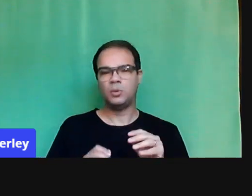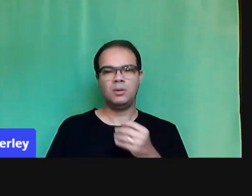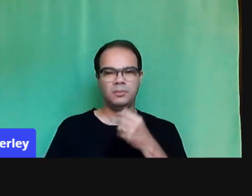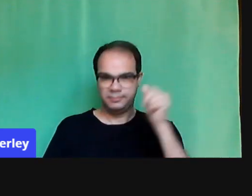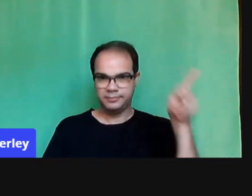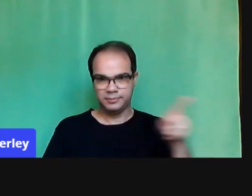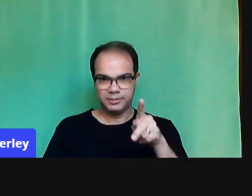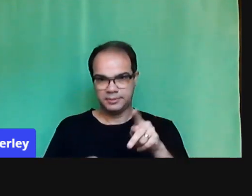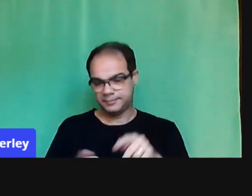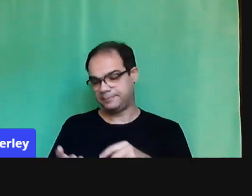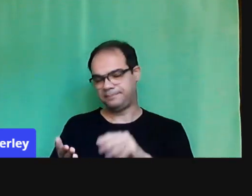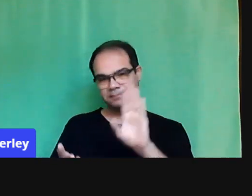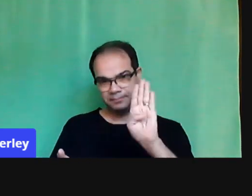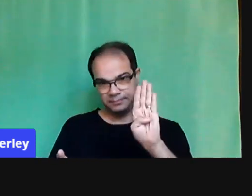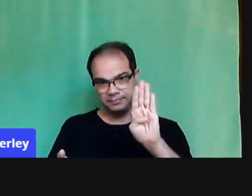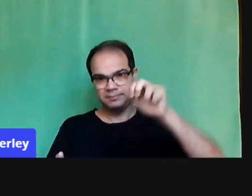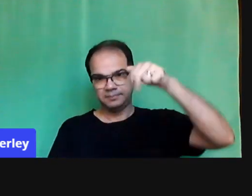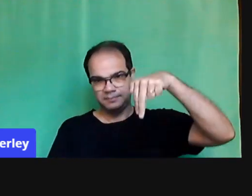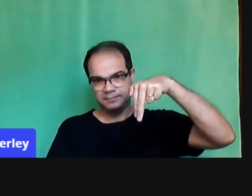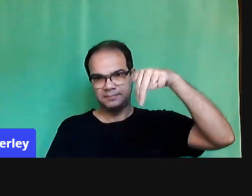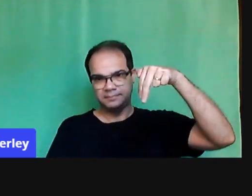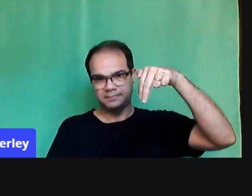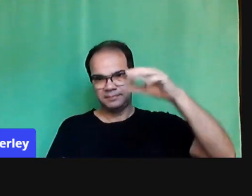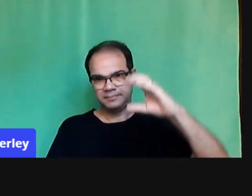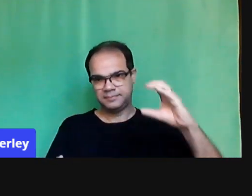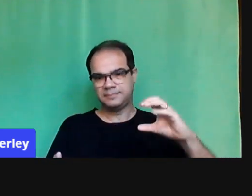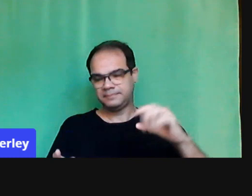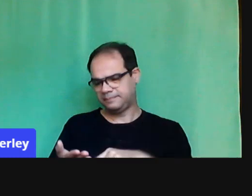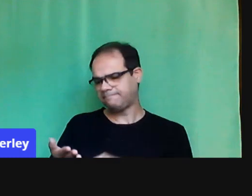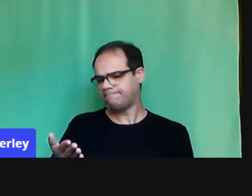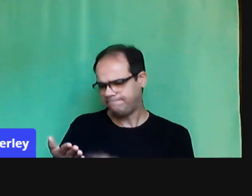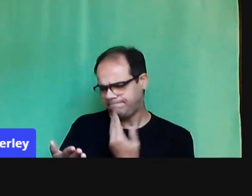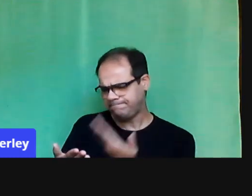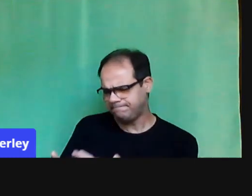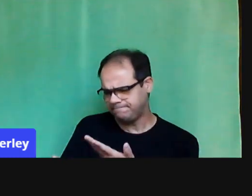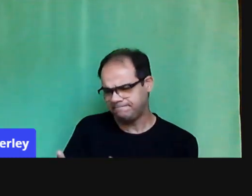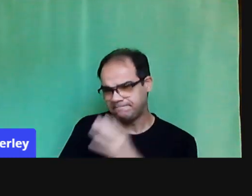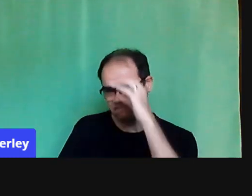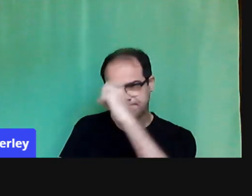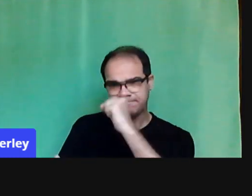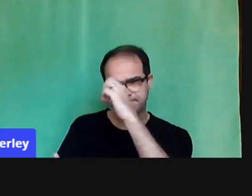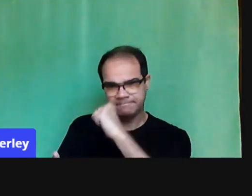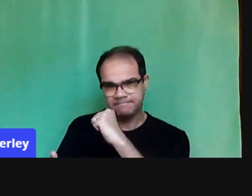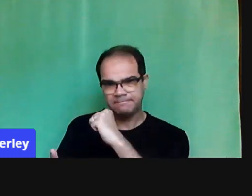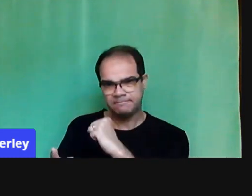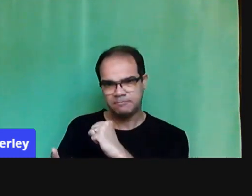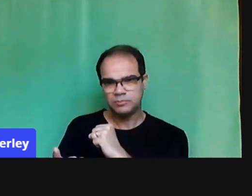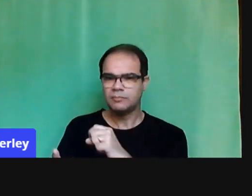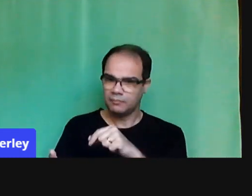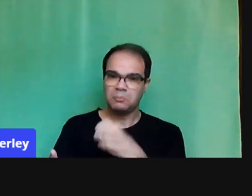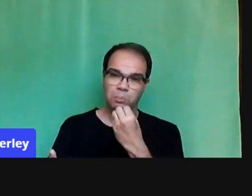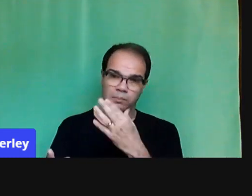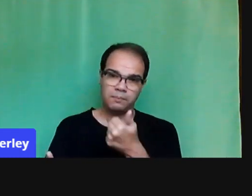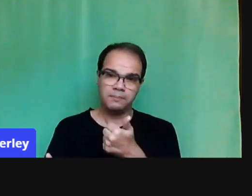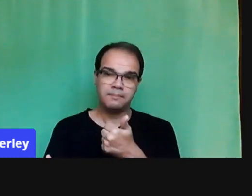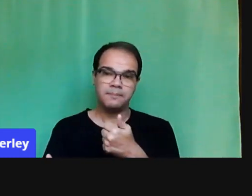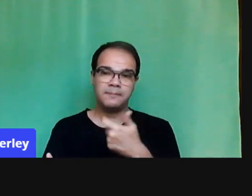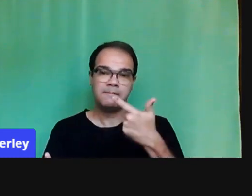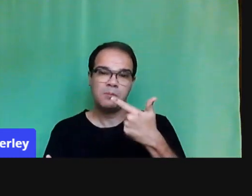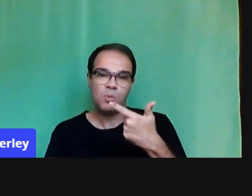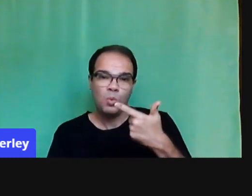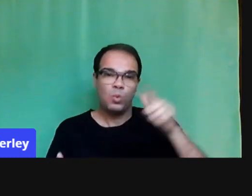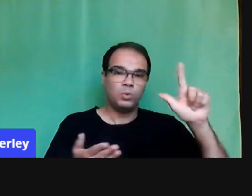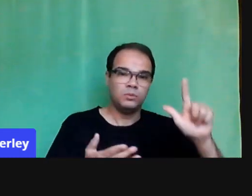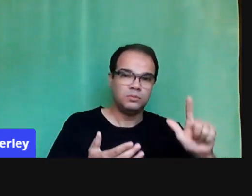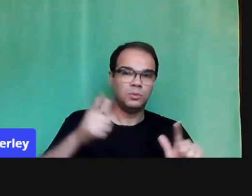infantil, ela organiza os campos de experiência, não somente como campos, né? Mas eu preciso conceber o que significa